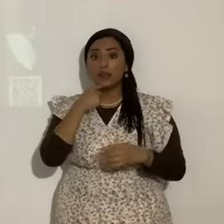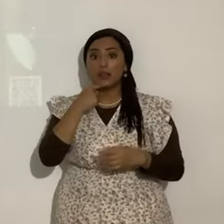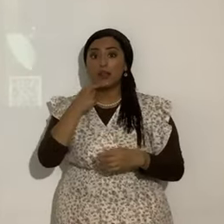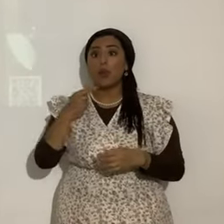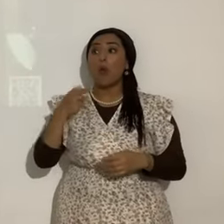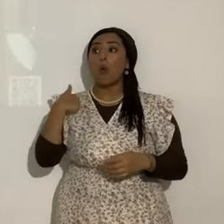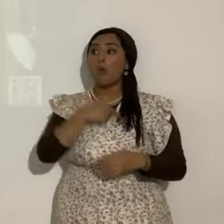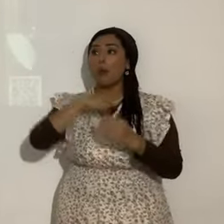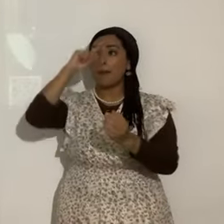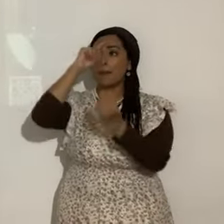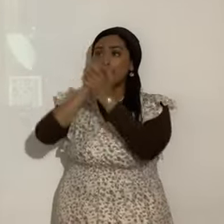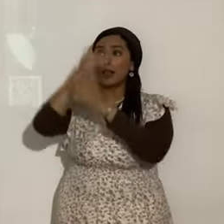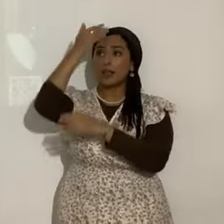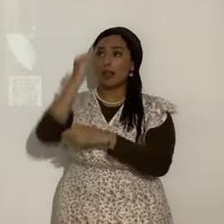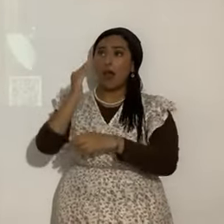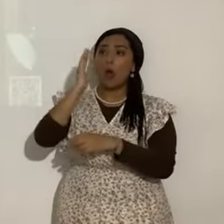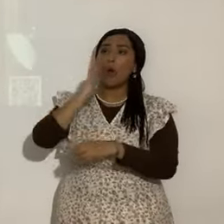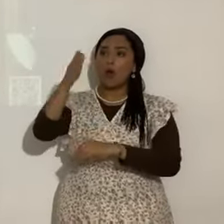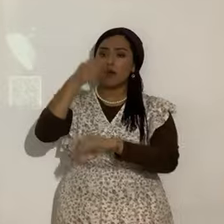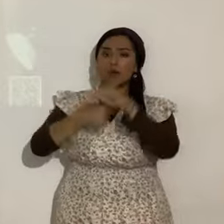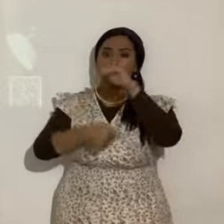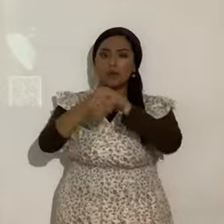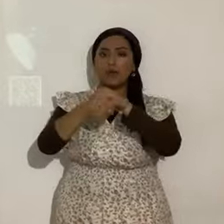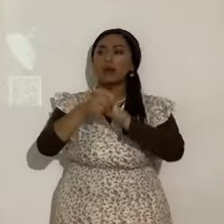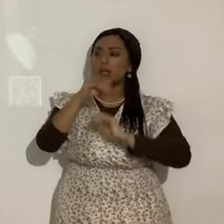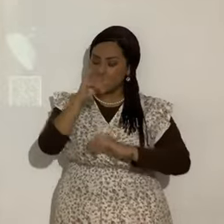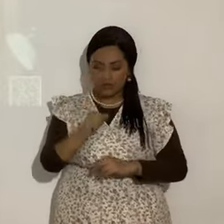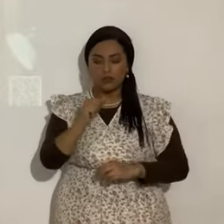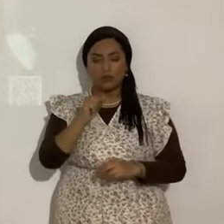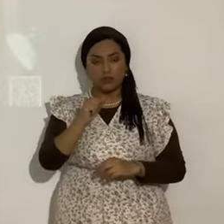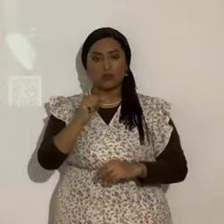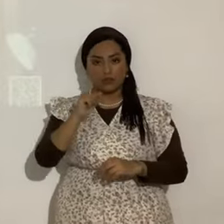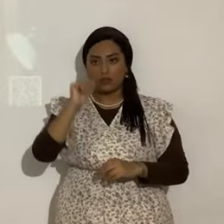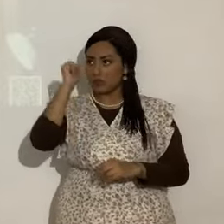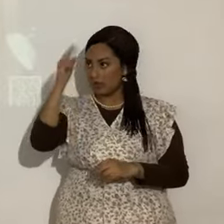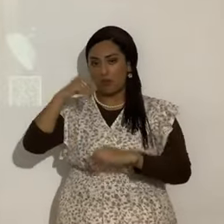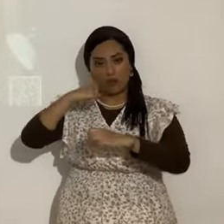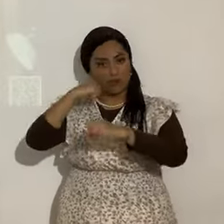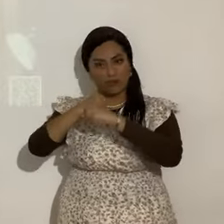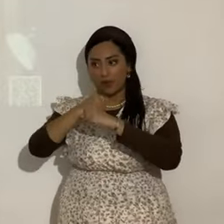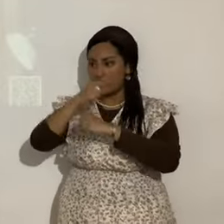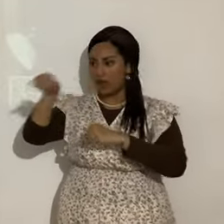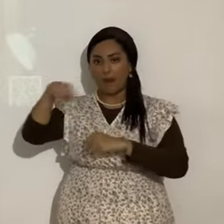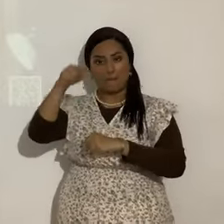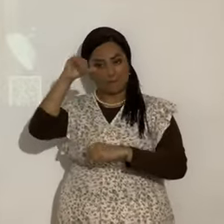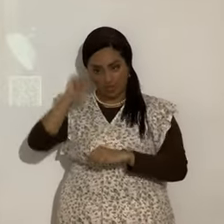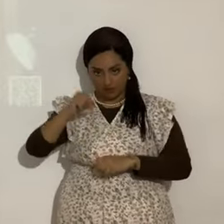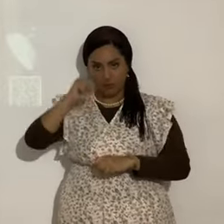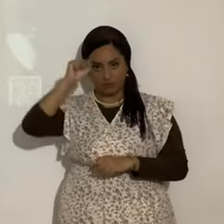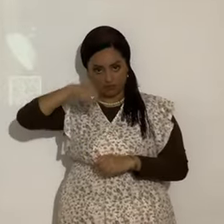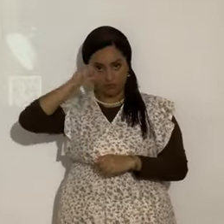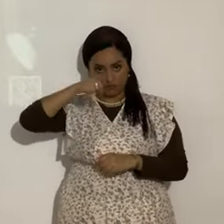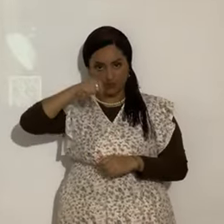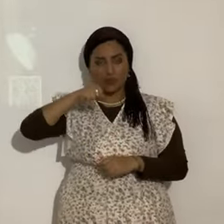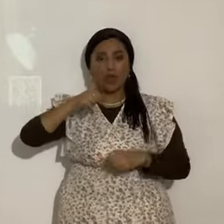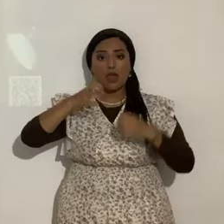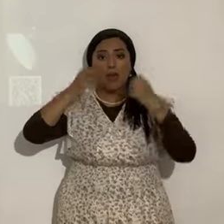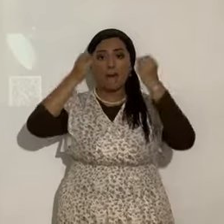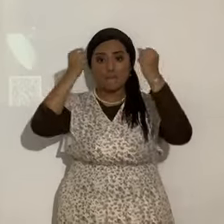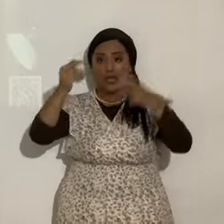Y Dios nos va a proteger. Y sí, ha protegido millones de veces. ¿Sí? Muchos se hacen la pregunta,